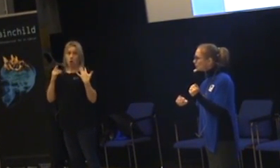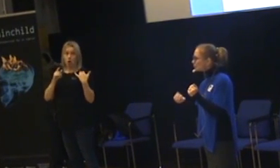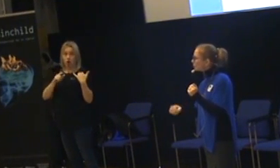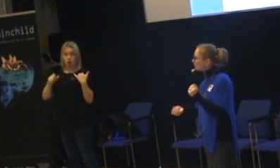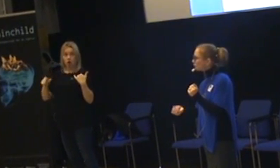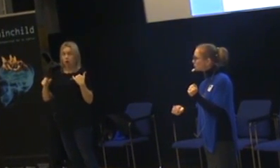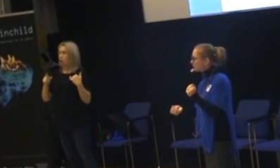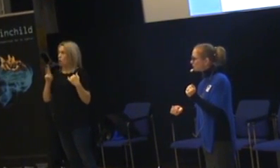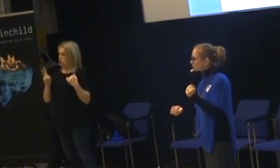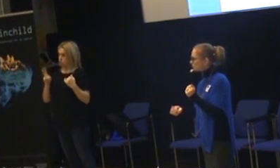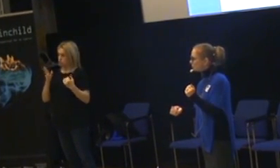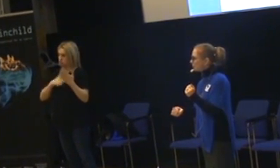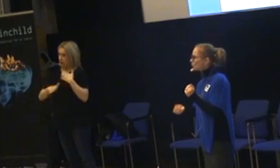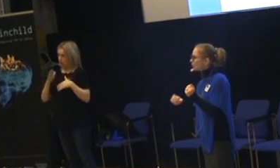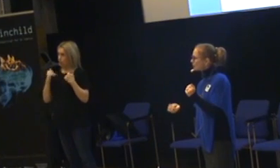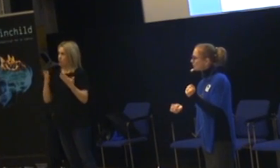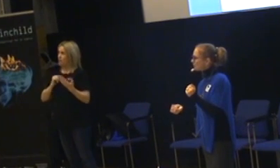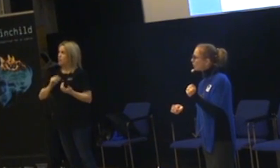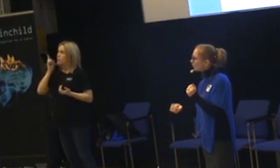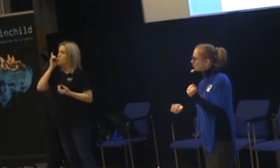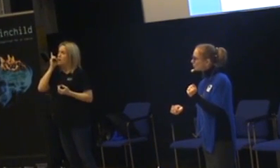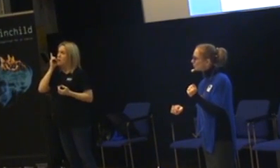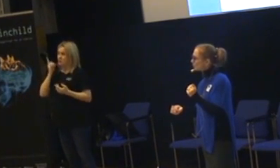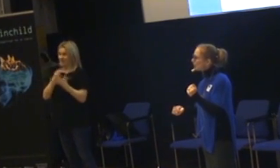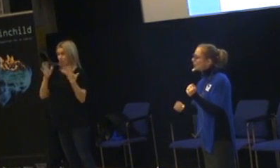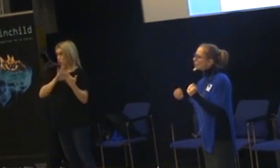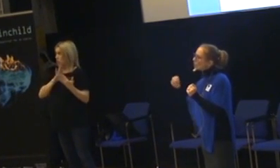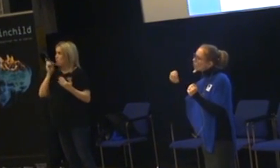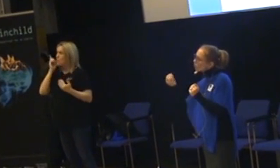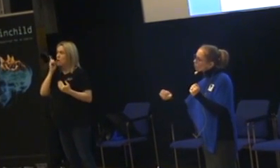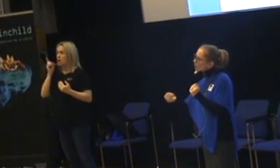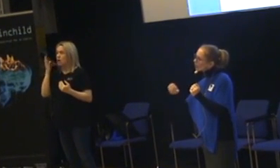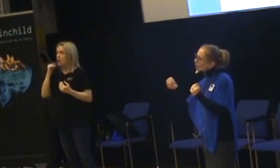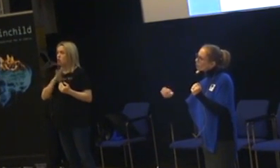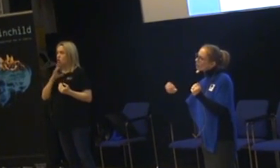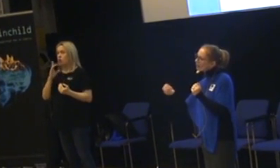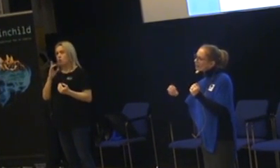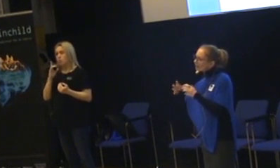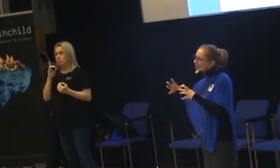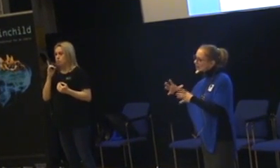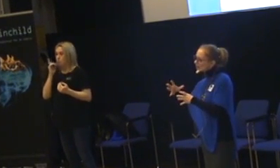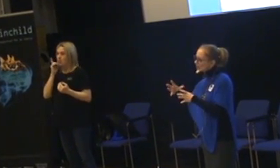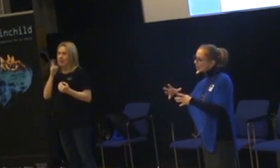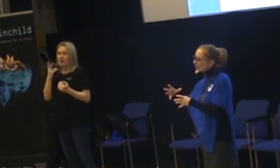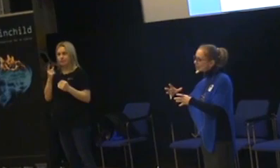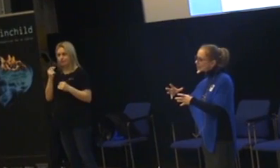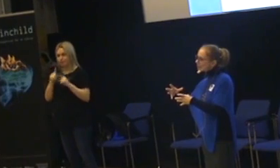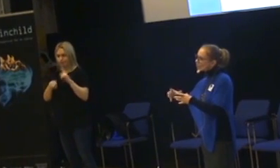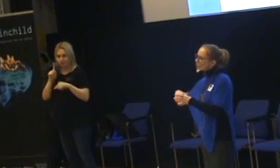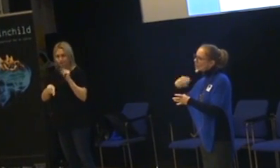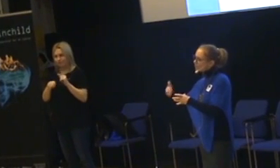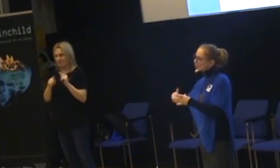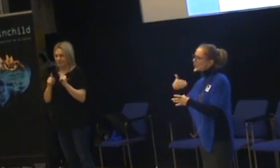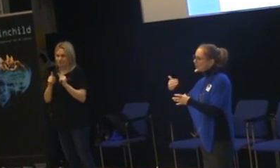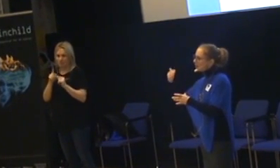mobil. Eftersom mobilen ändå är inne just nu. Och de flesta har tillgång till en mobil. Så kan man ha en mobil eller en mobil liknande tingest.